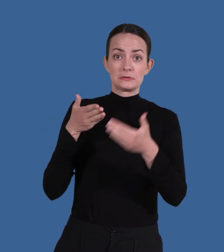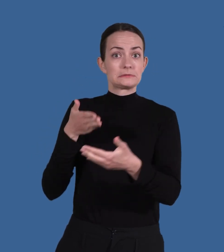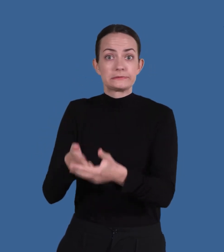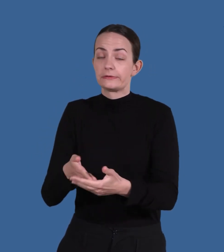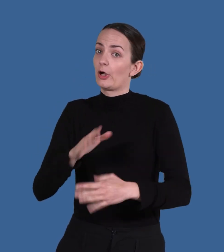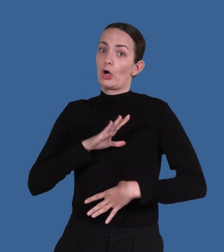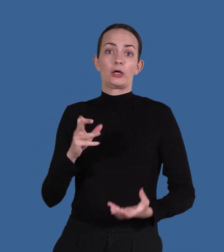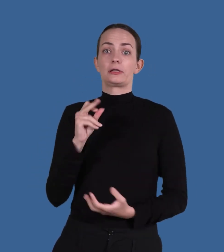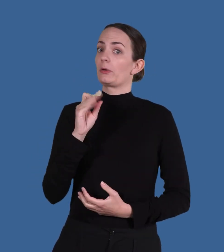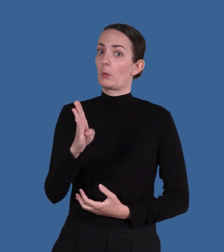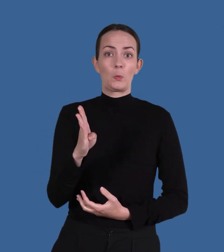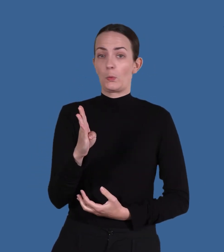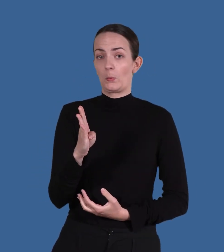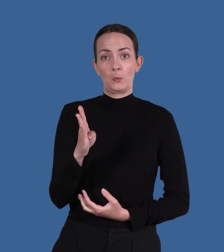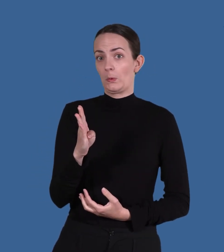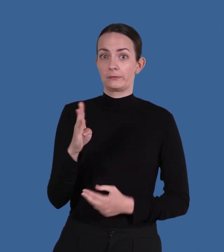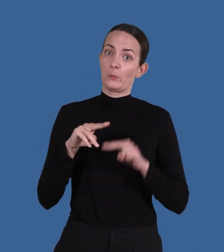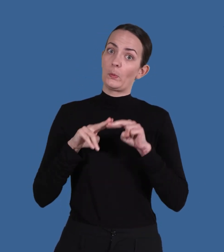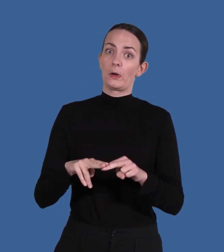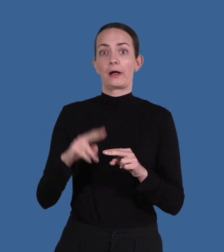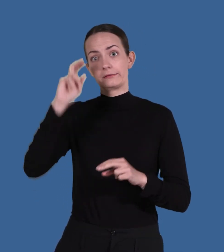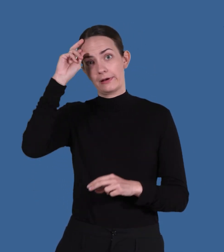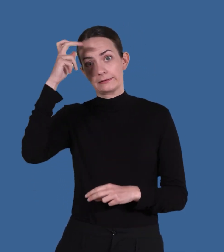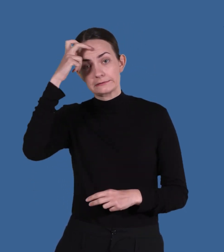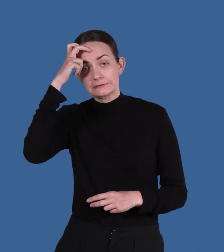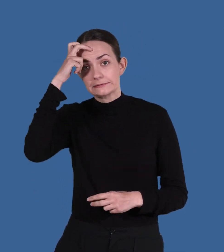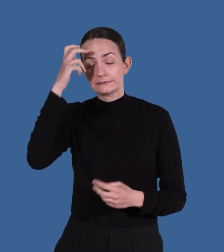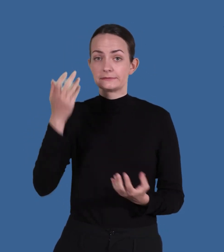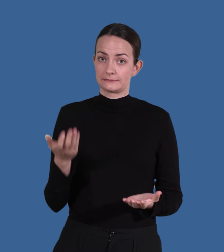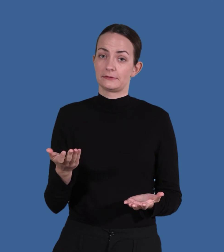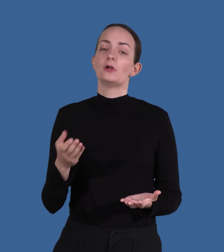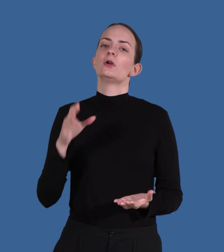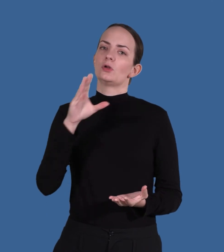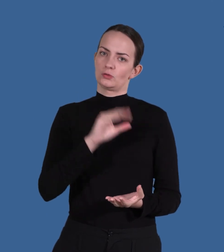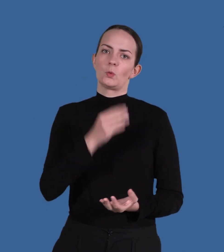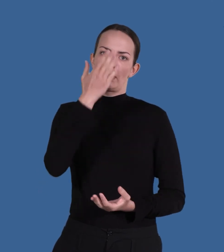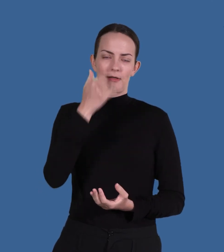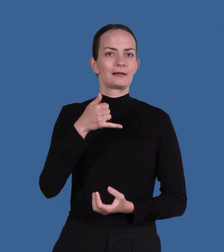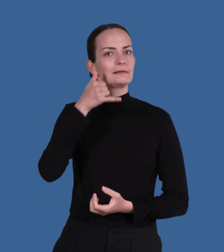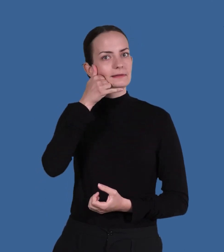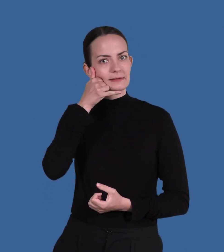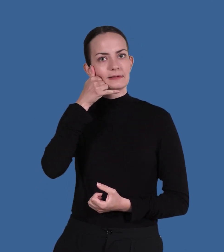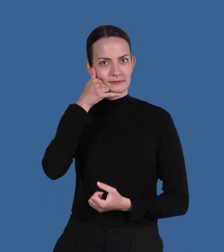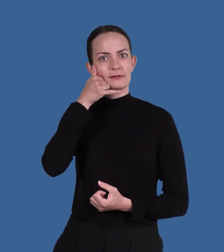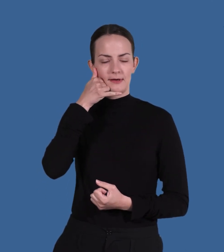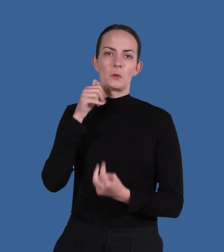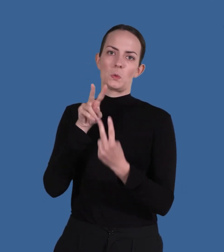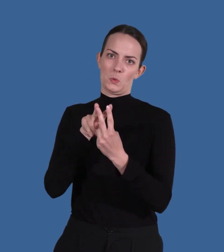in på dig Du kan inte åka kollektivt och ha inte råd med annat färdmedel Du har inte någon som kan hjälpa dig med din resa